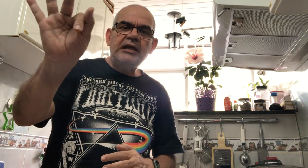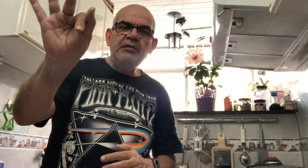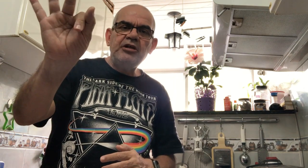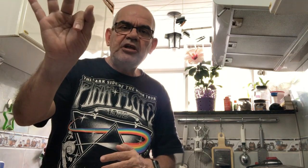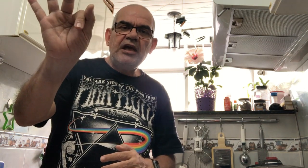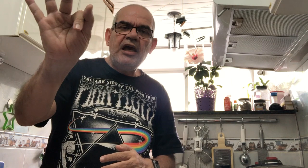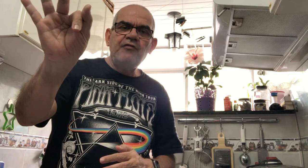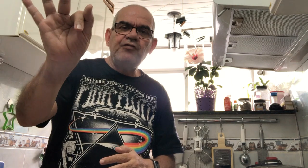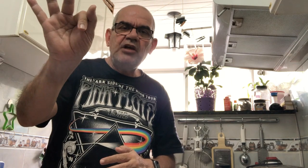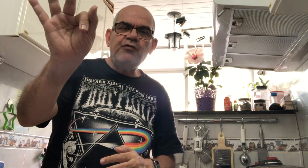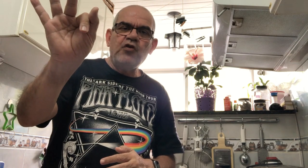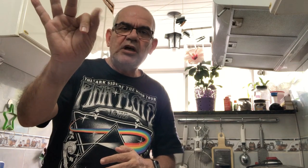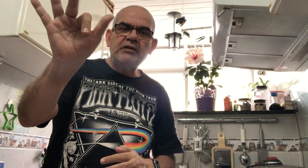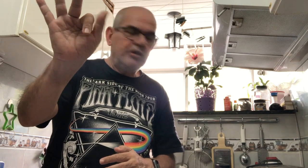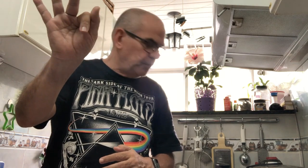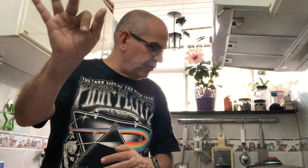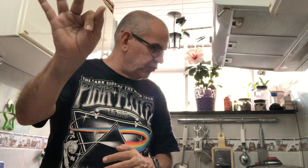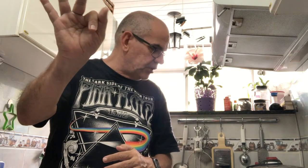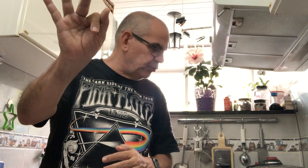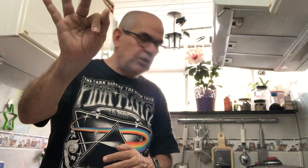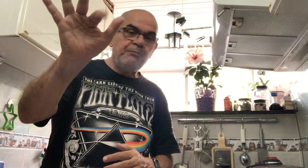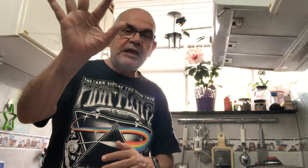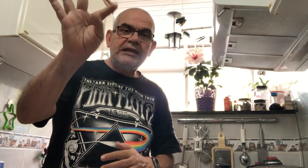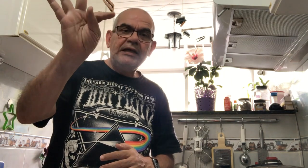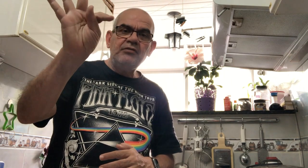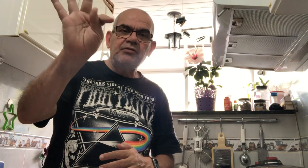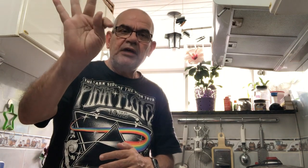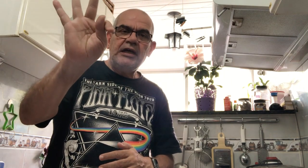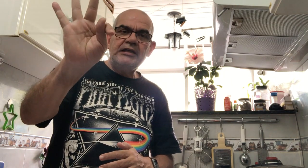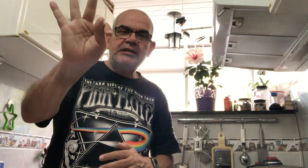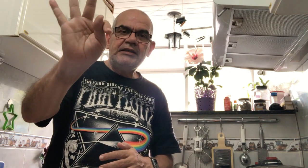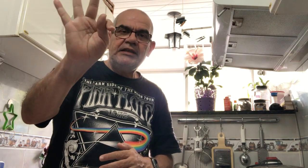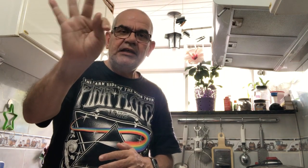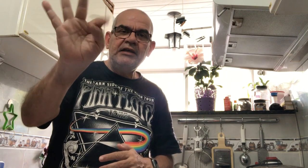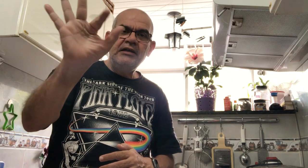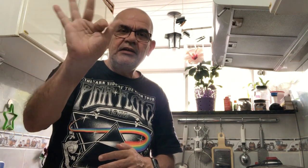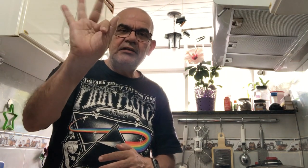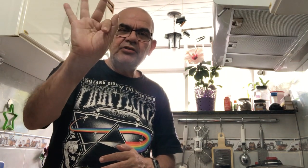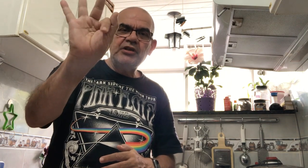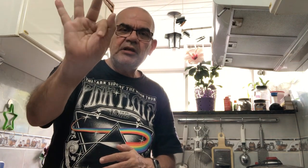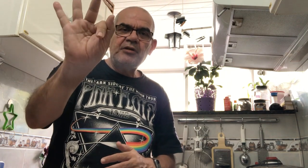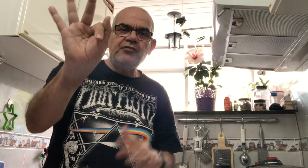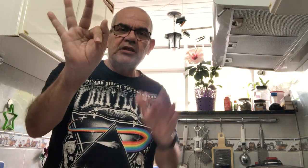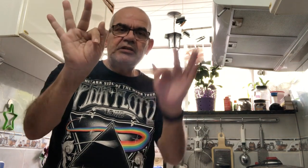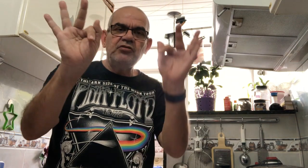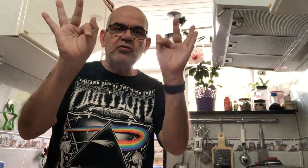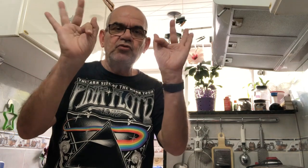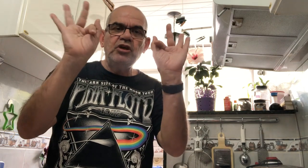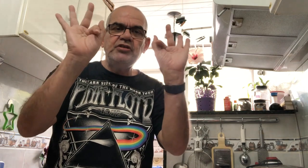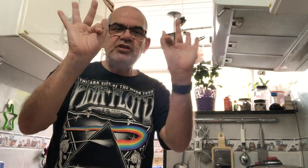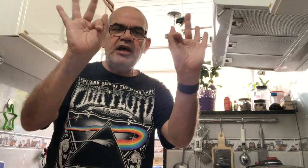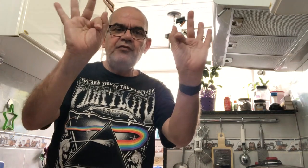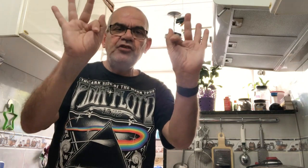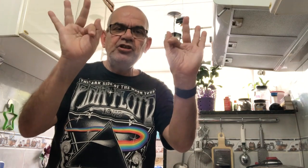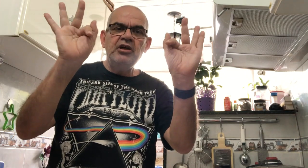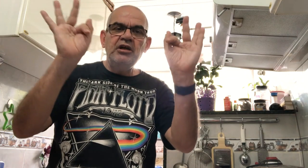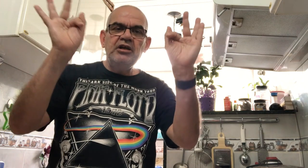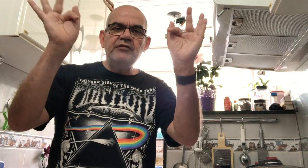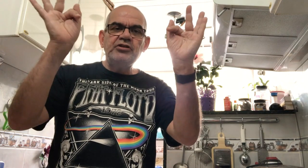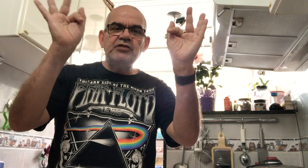Lembrem que F fora, dedo pra fora, porque pra dentro é a letra D. Então, isso aqui é pra fora. Então, são dois Fs e vocês